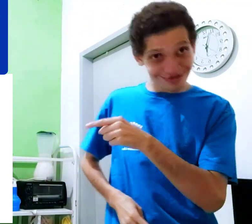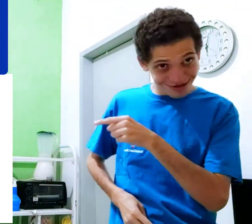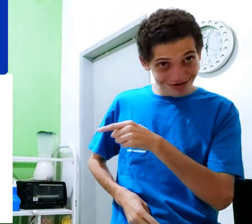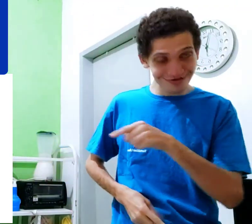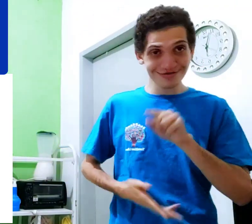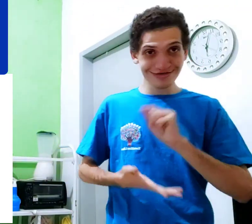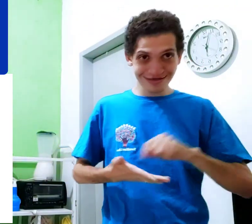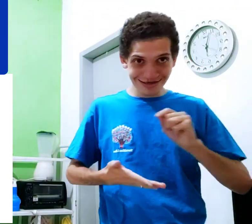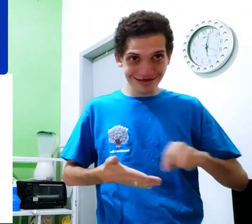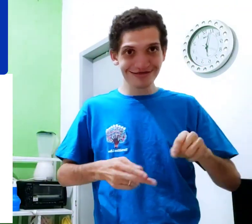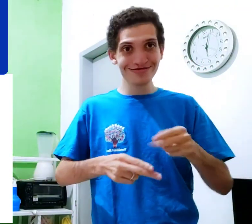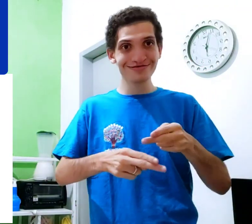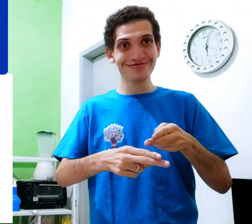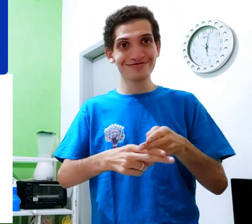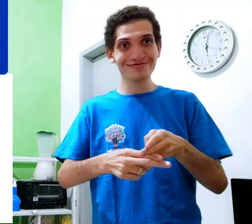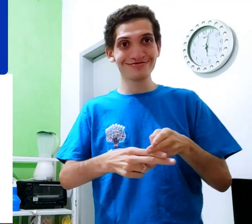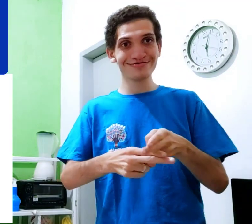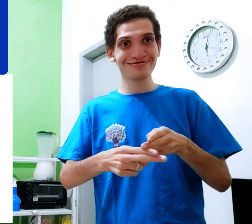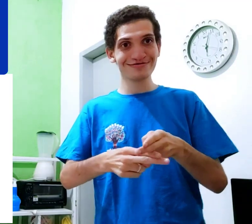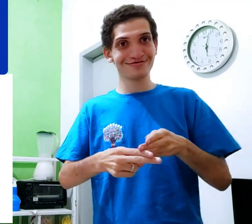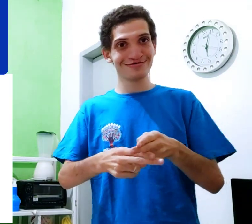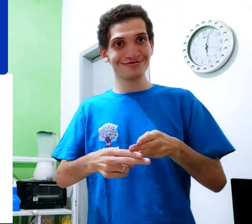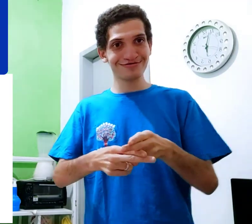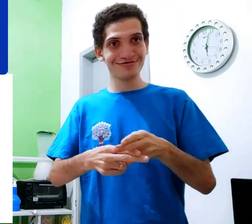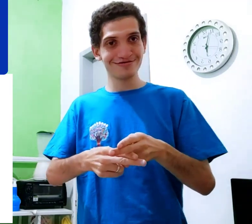Então aqui, tá escrito assim,